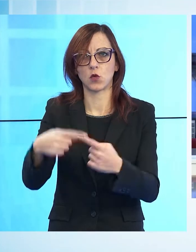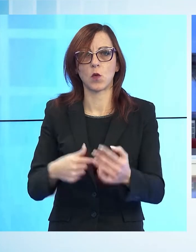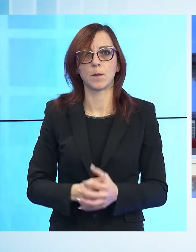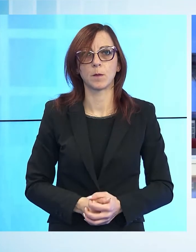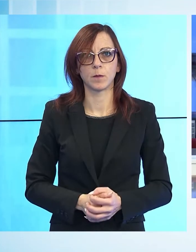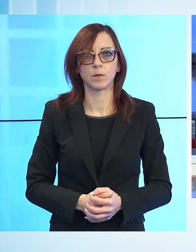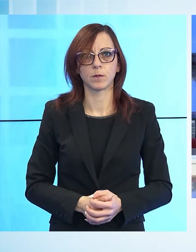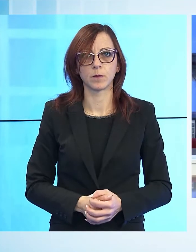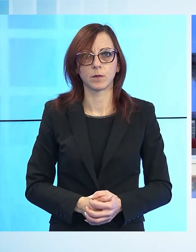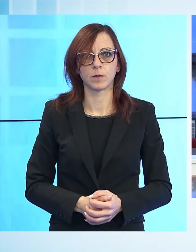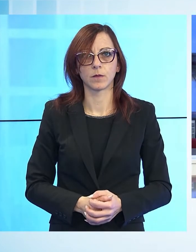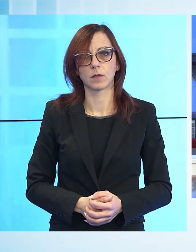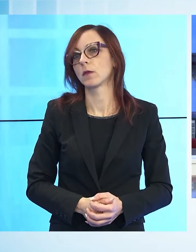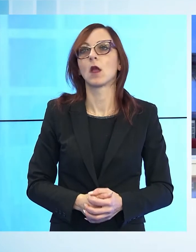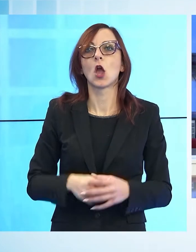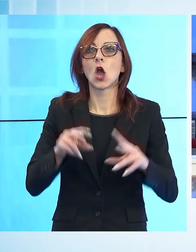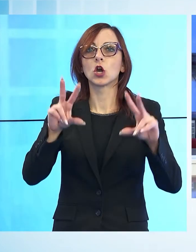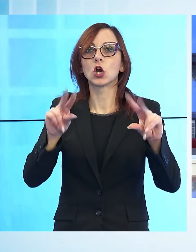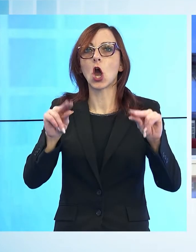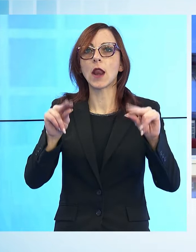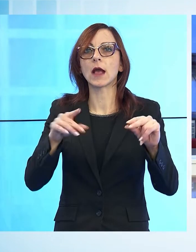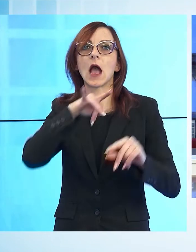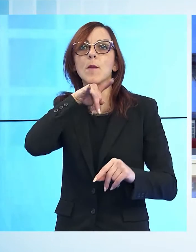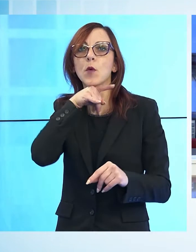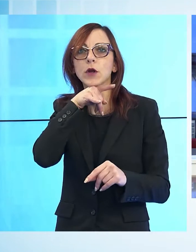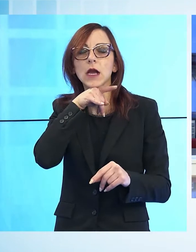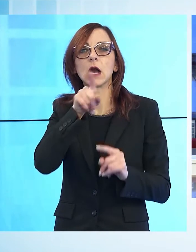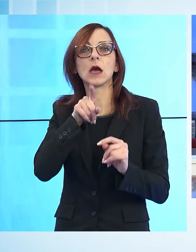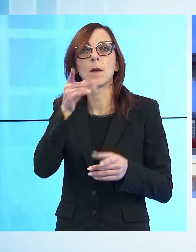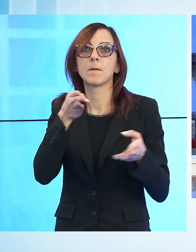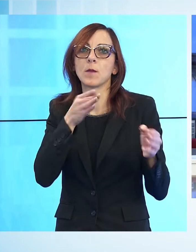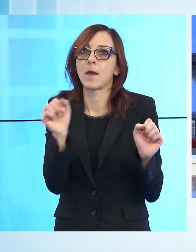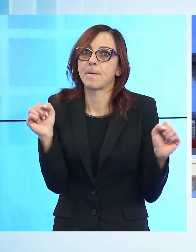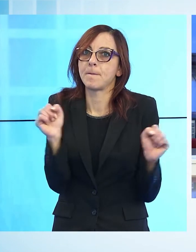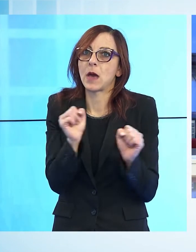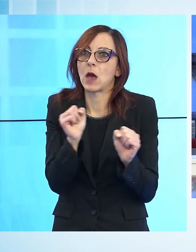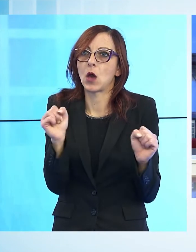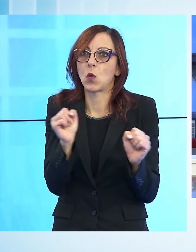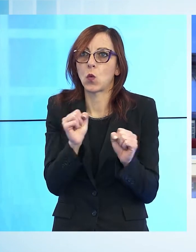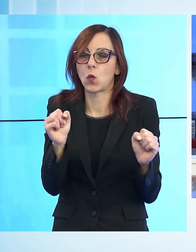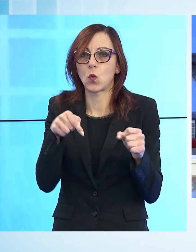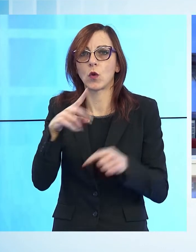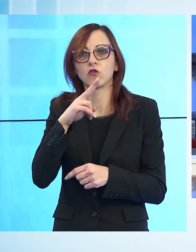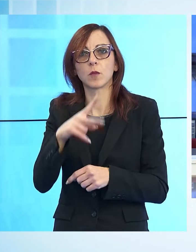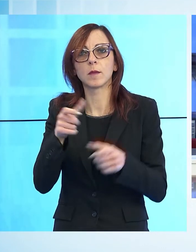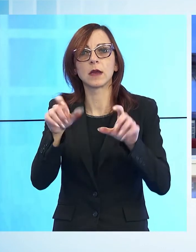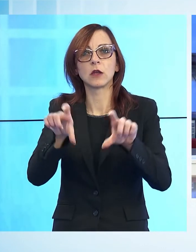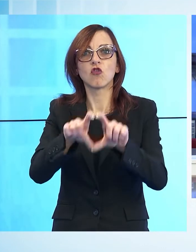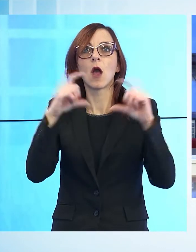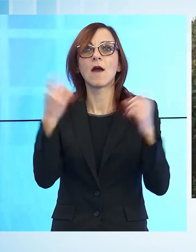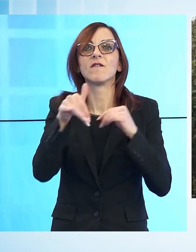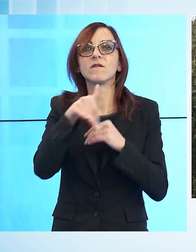E ancora per la cronaca andiamo però a Porcari dove ci sono stati momenti di paura nel pomeriggio per un appartamento in via